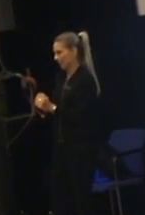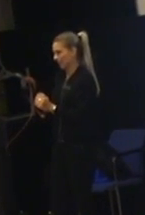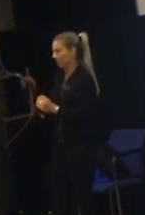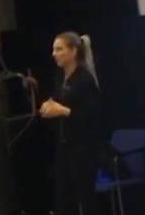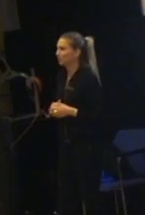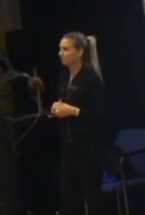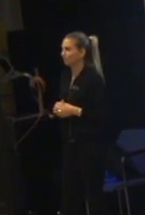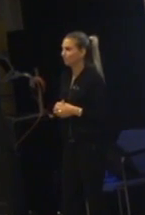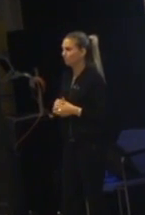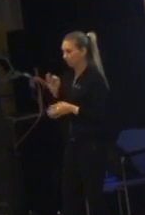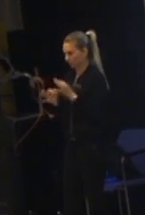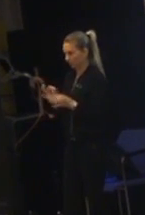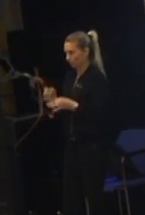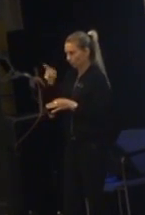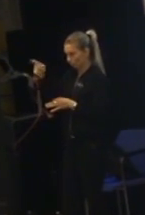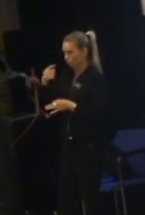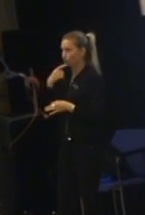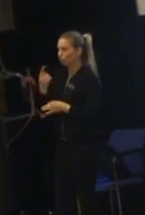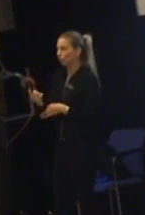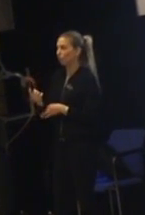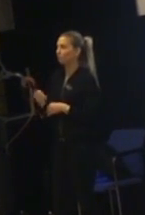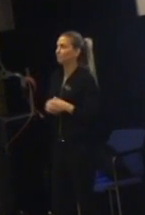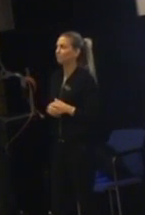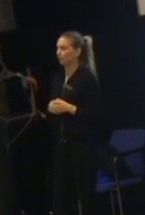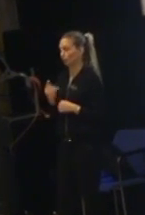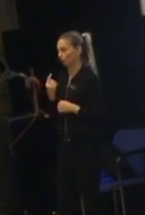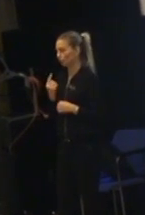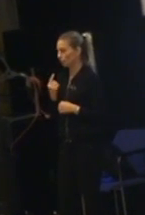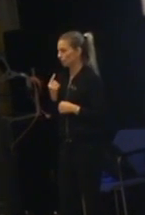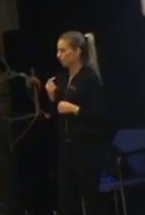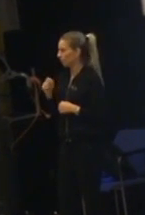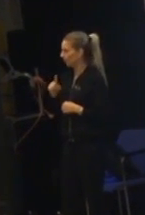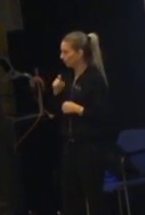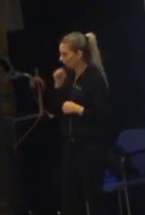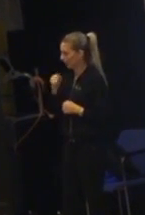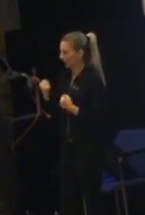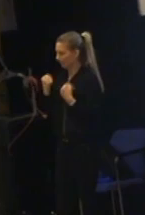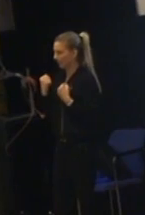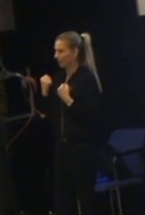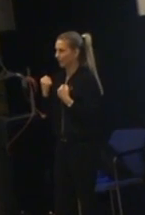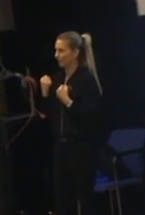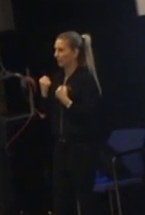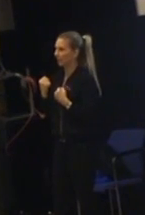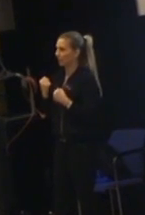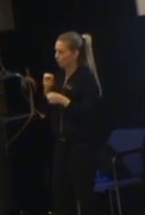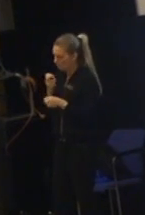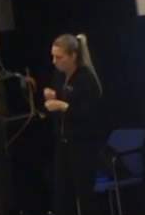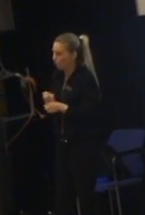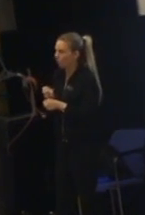Så precis som Ändepubliken sa här alldeles nyss. Jätteviktigt att få prova.